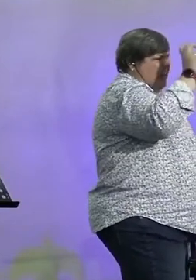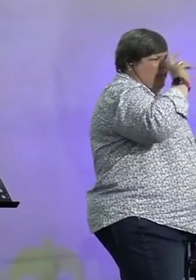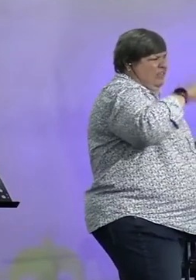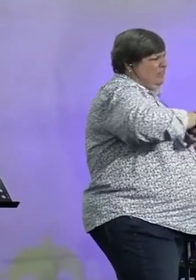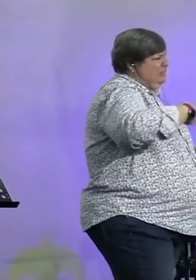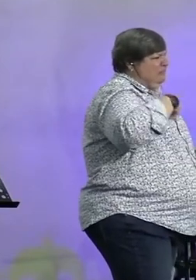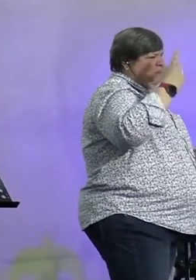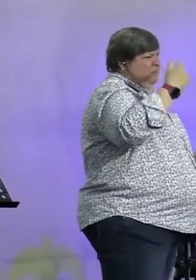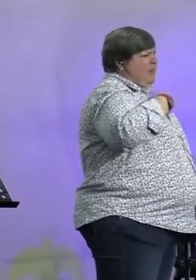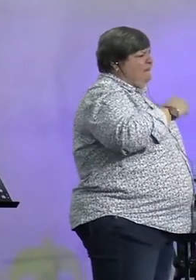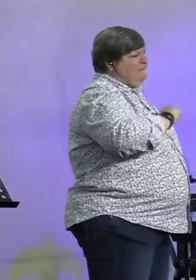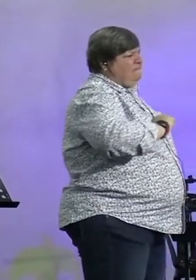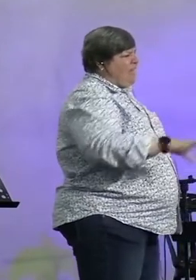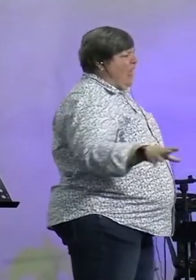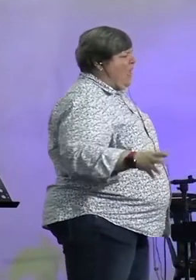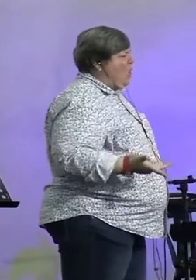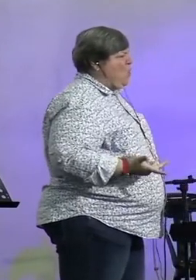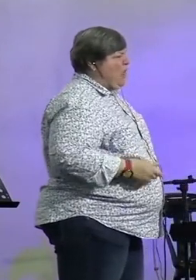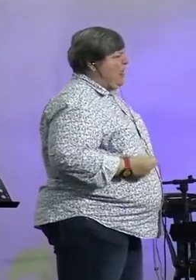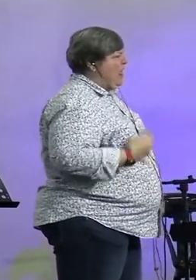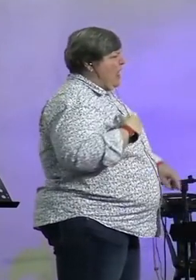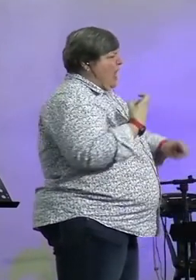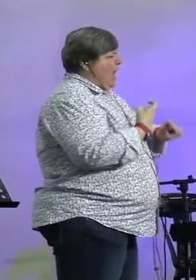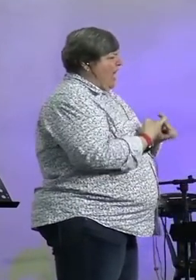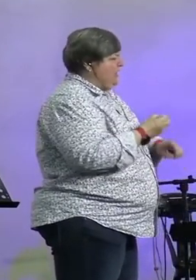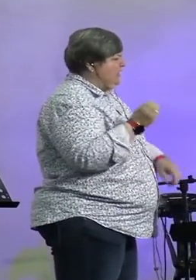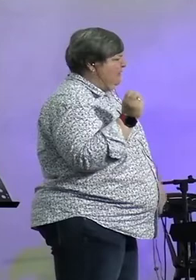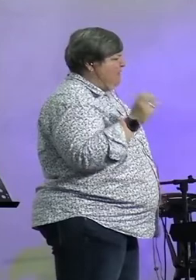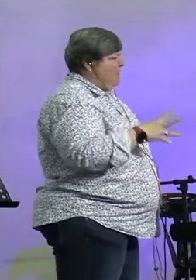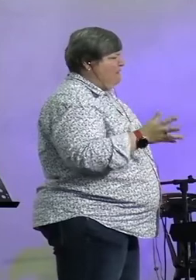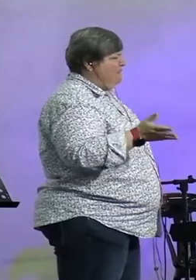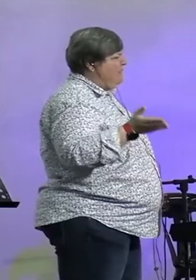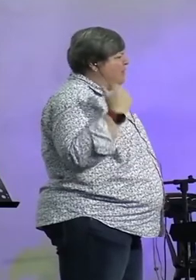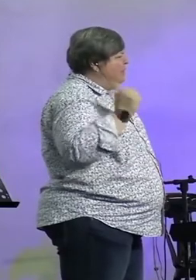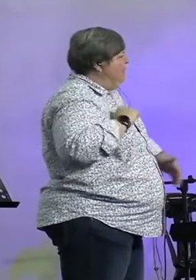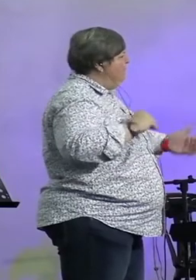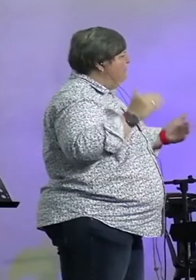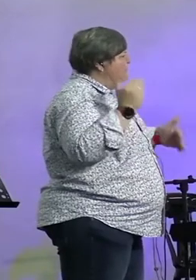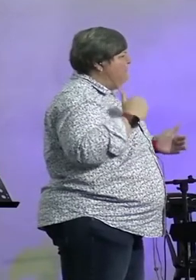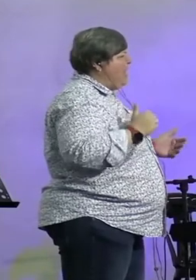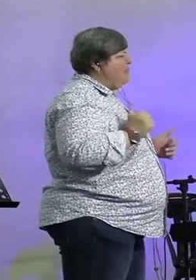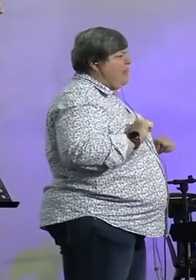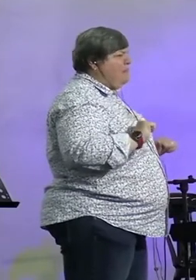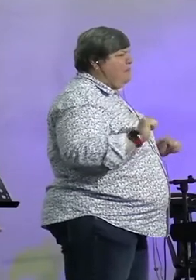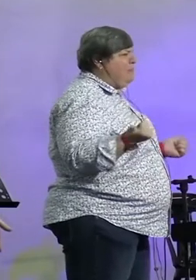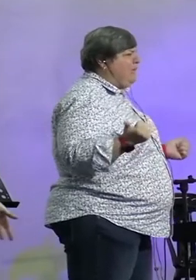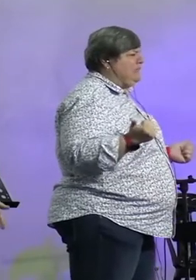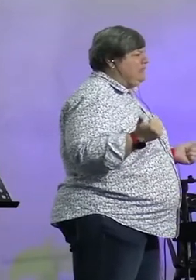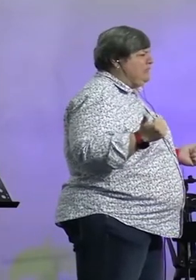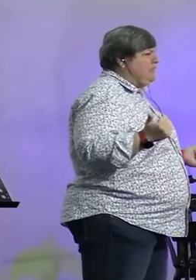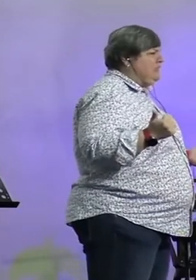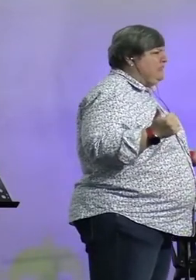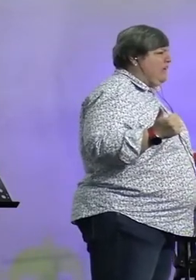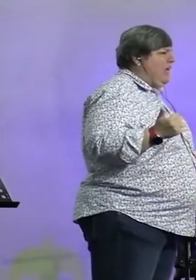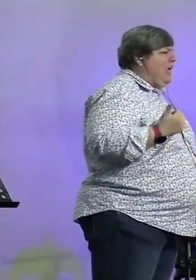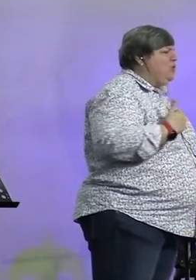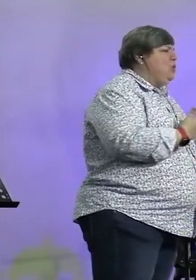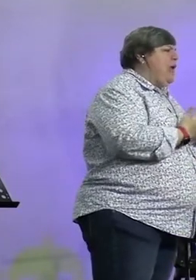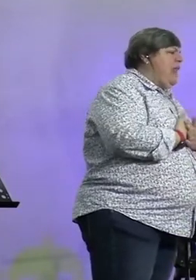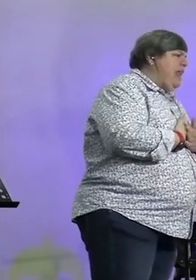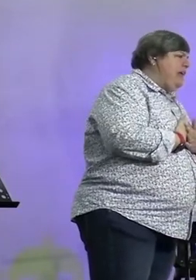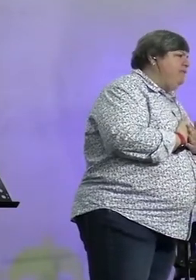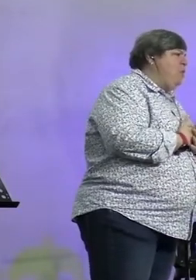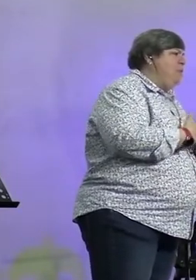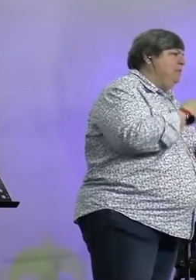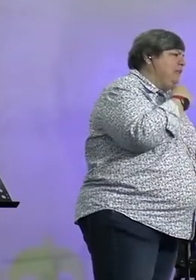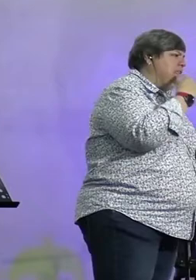Dit is voorbij met my. Ek is nou te oud. My kans, ek het my kans gehad. Dit is al voorbij, my verlede, ek het my beste dag achter my. En ons is so lief daarvoor om te